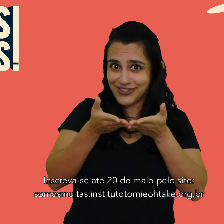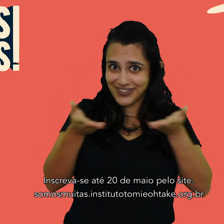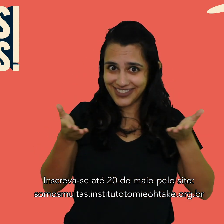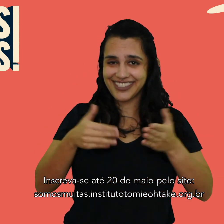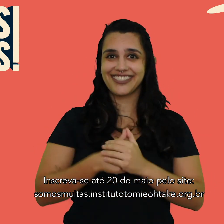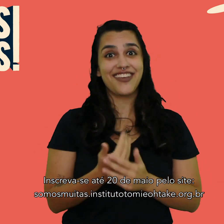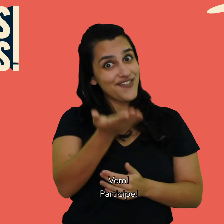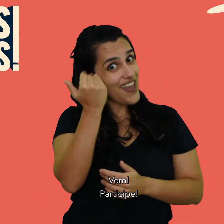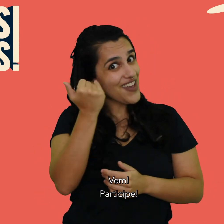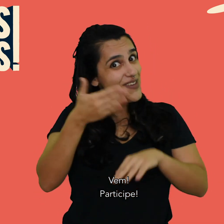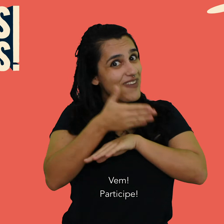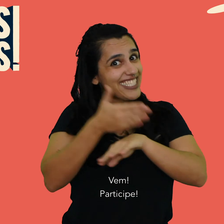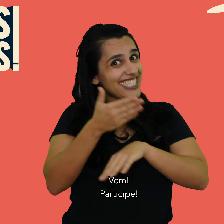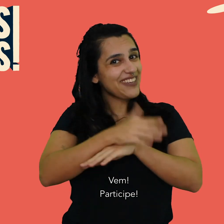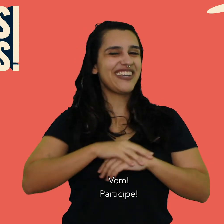.br Vem, participe!